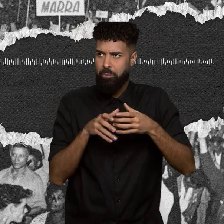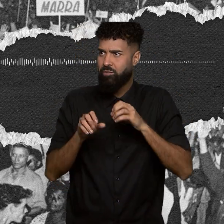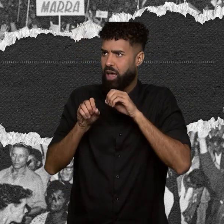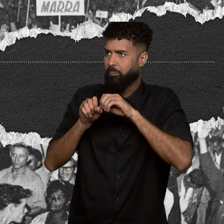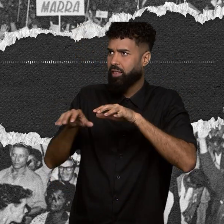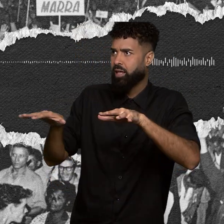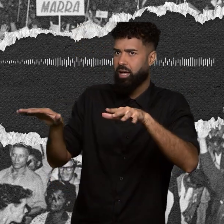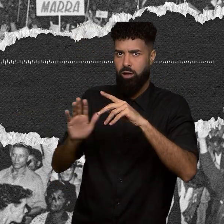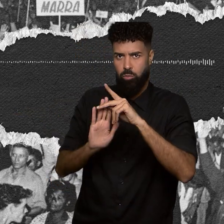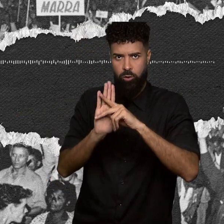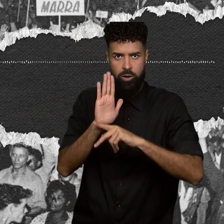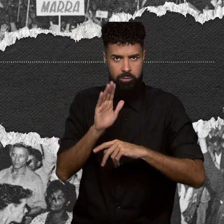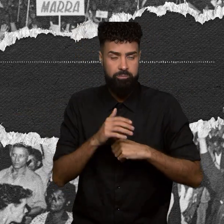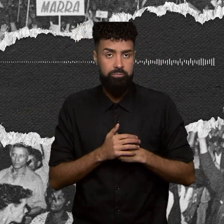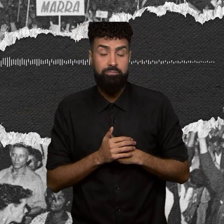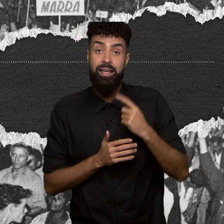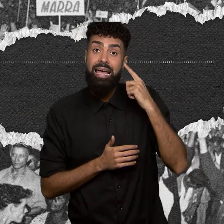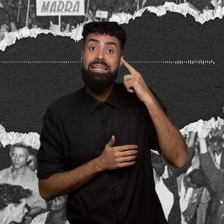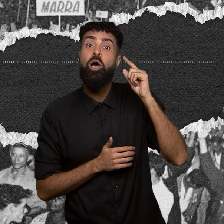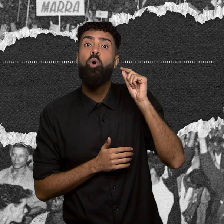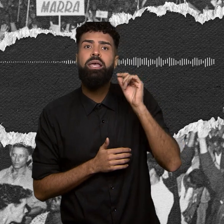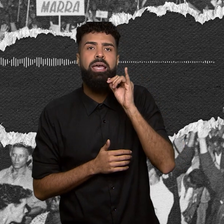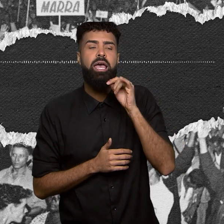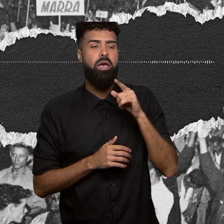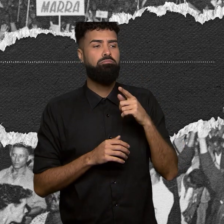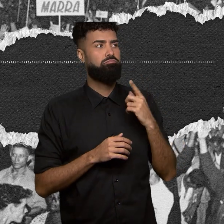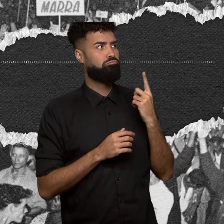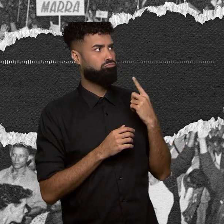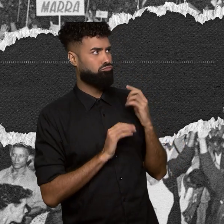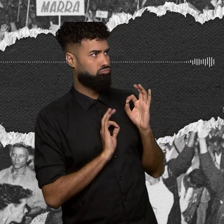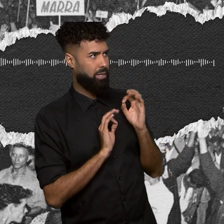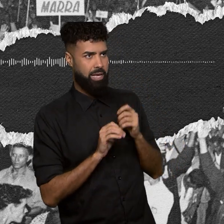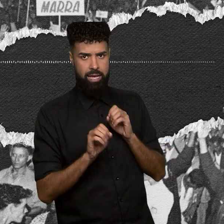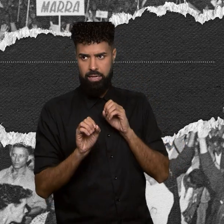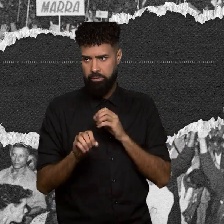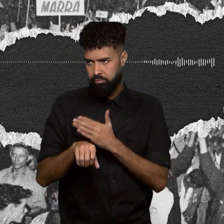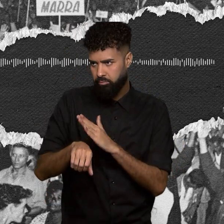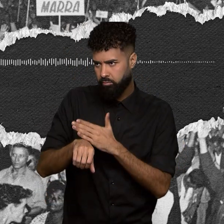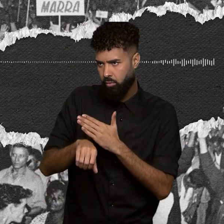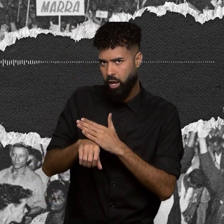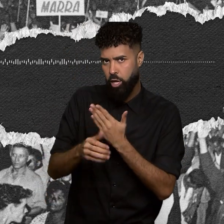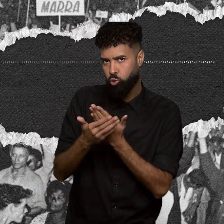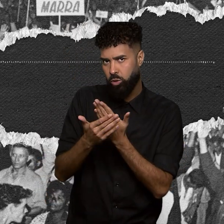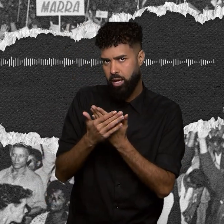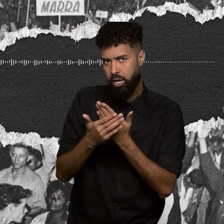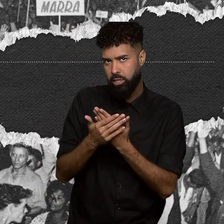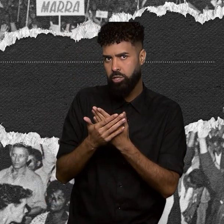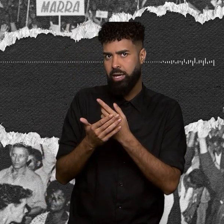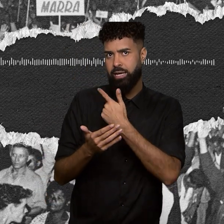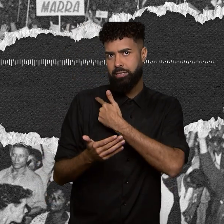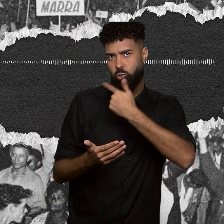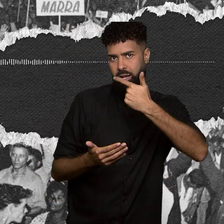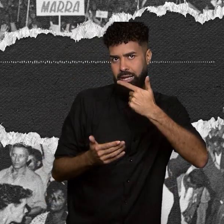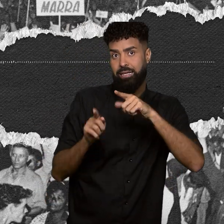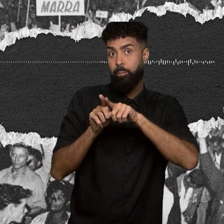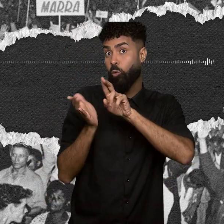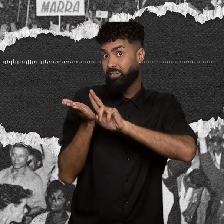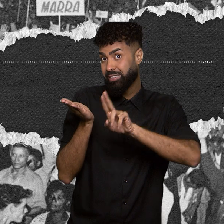você treina os estudantes secundaristas e universitários para alfabetizar com o método